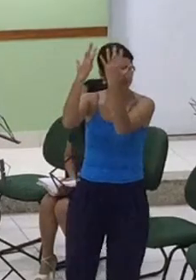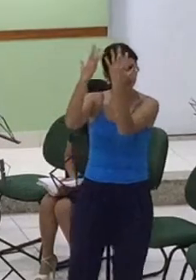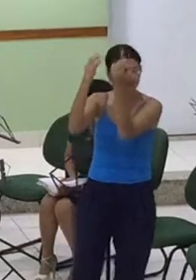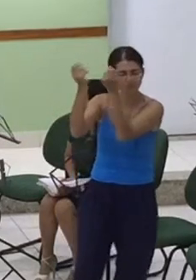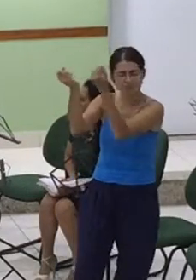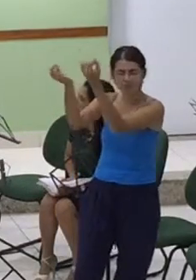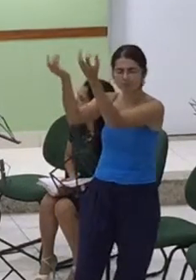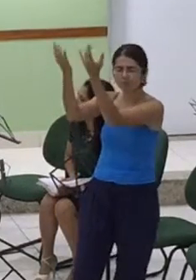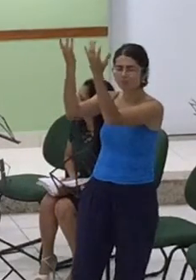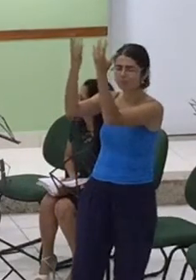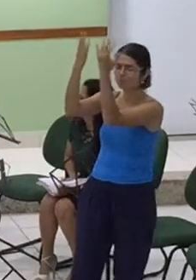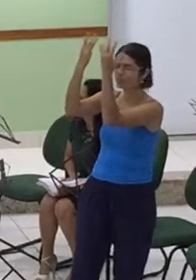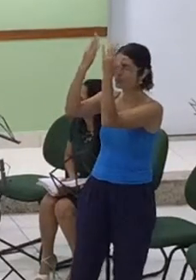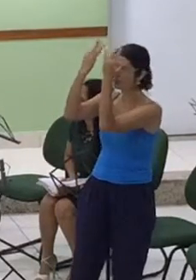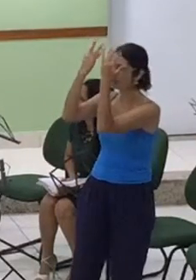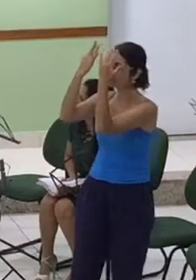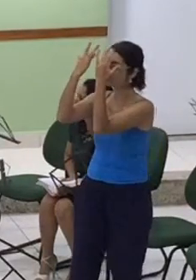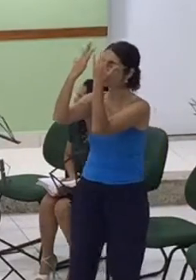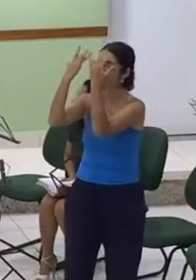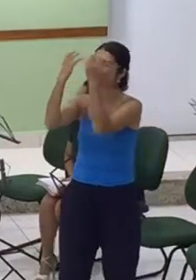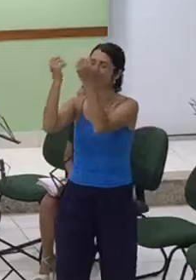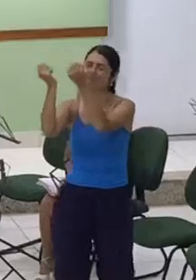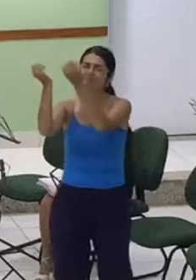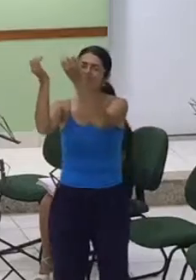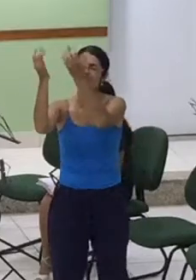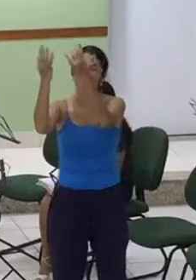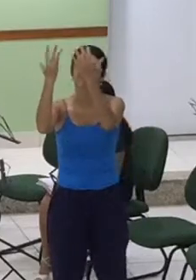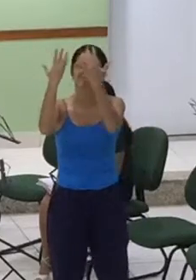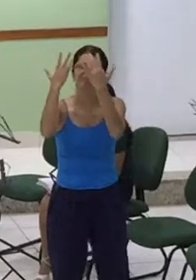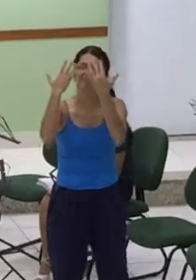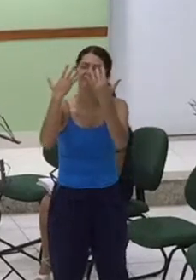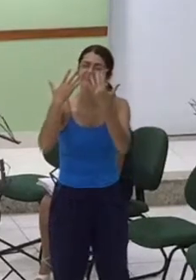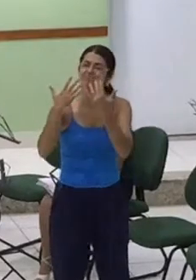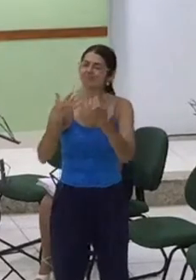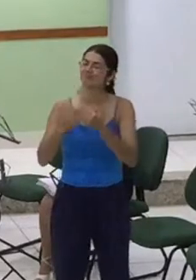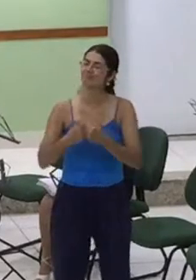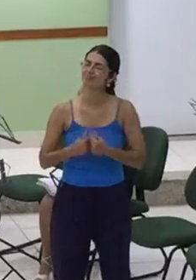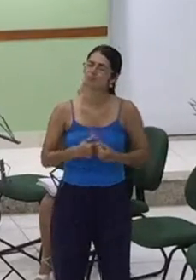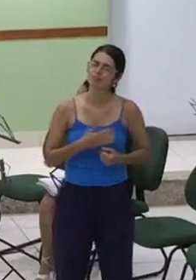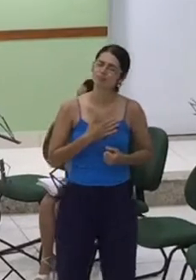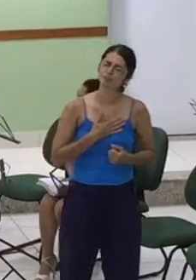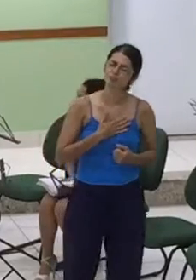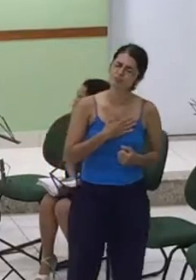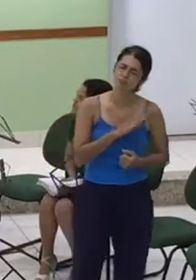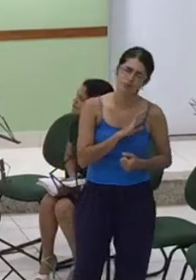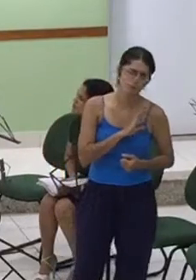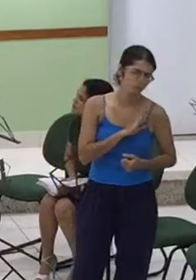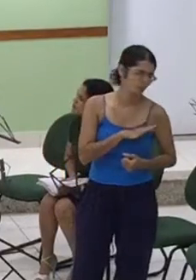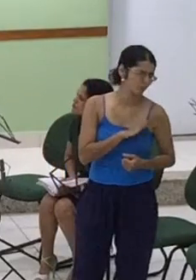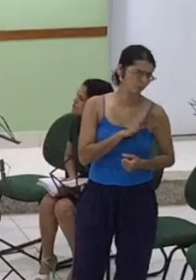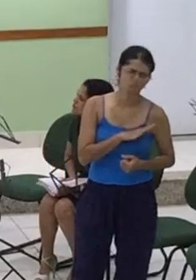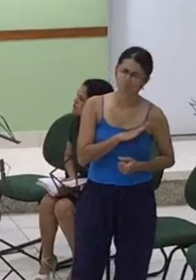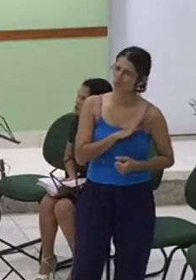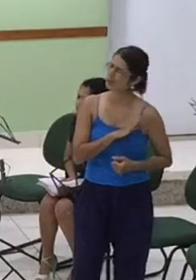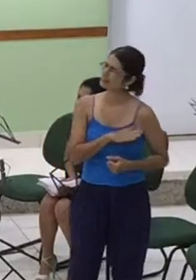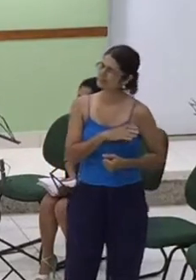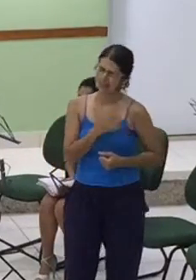motivos, que o meu coração não seria